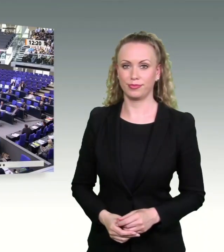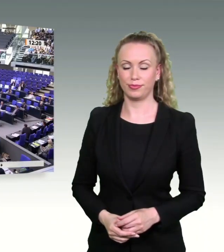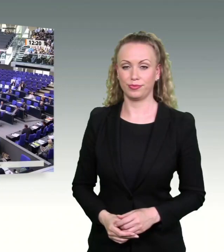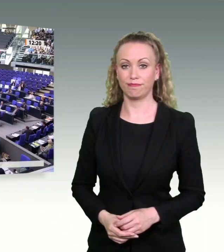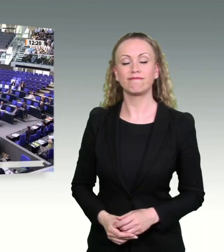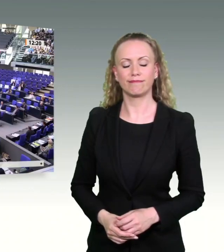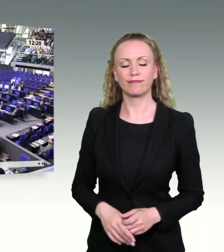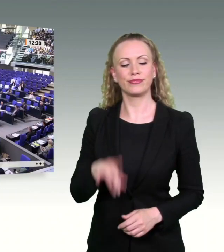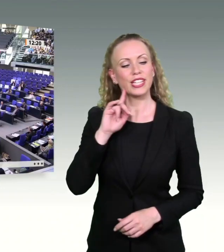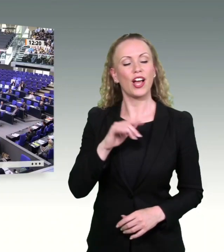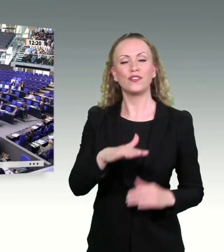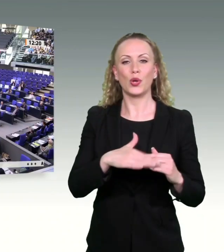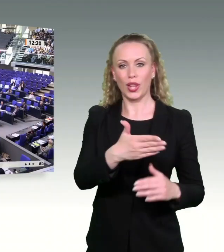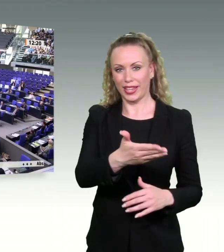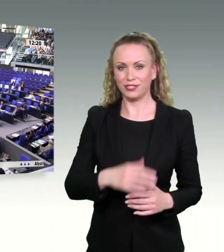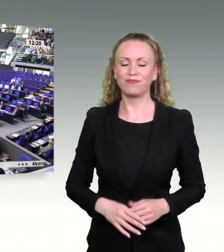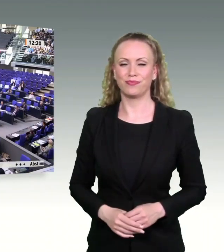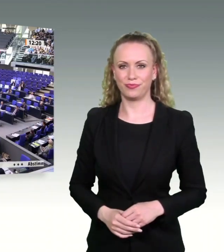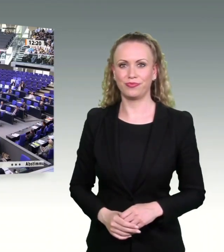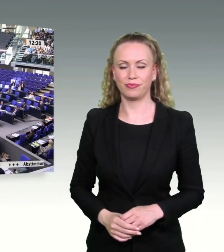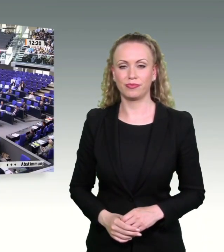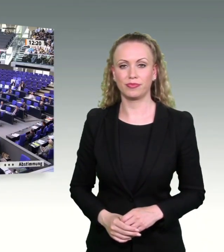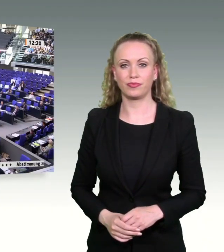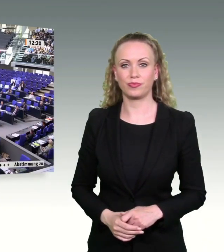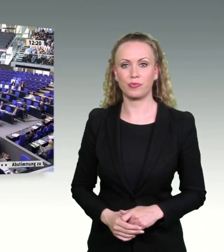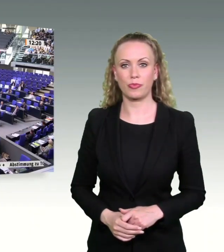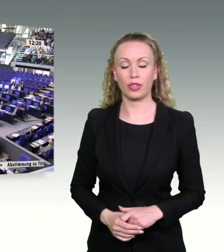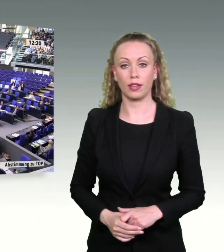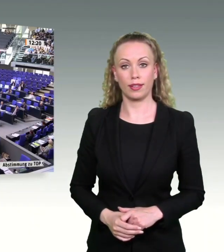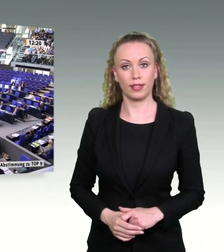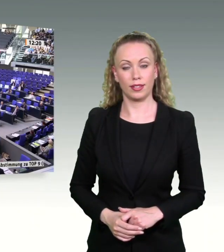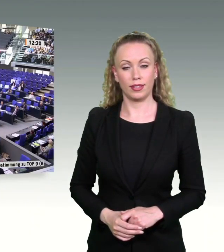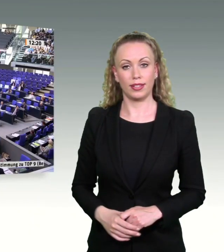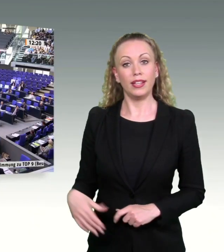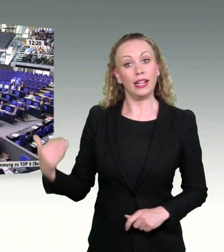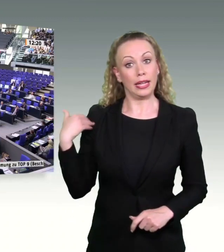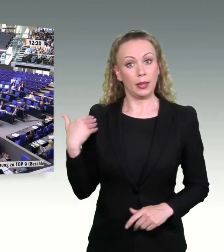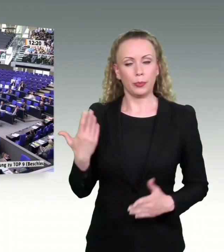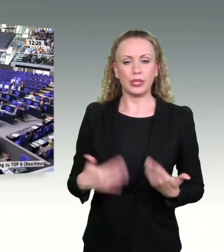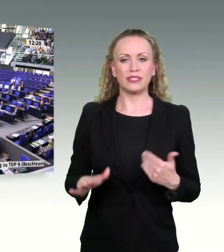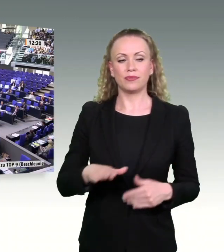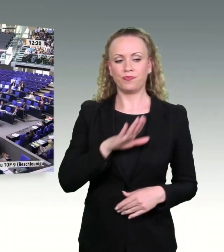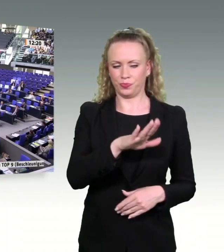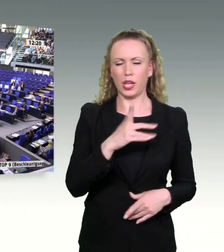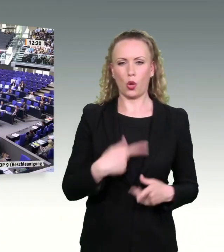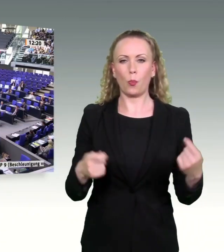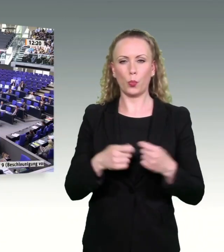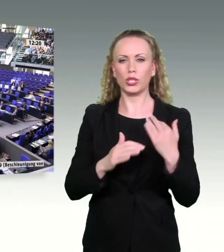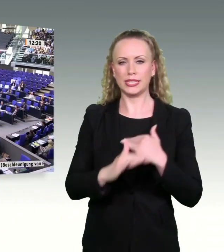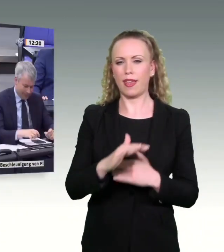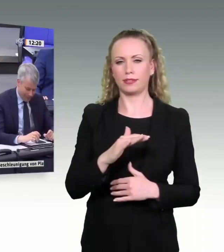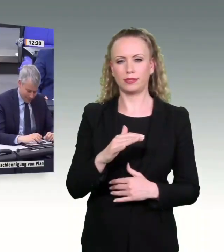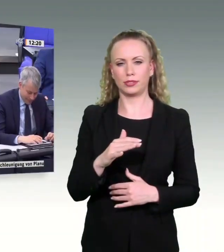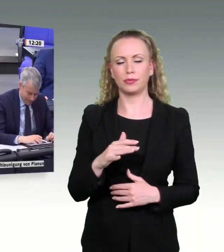Frau Kollegin, nachdem Sie sich gerade über den Zustand und den Ausbauzustand auch in Ihrem Bundesland